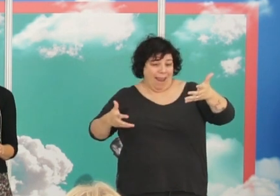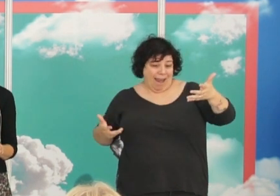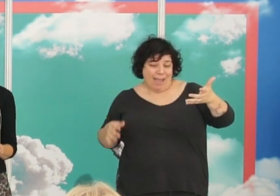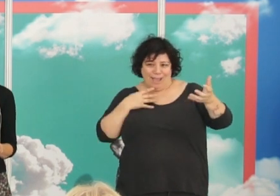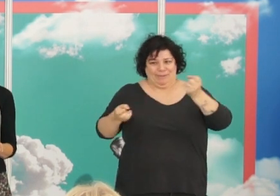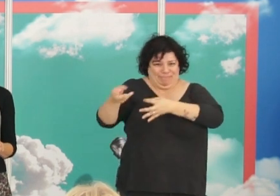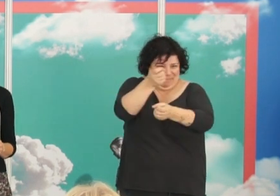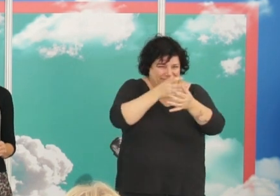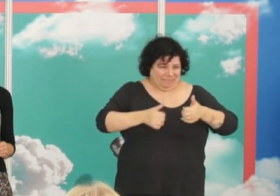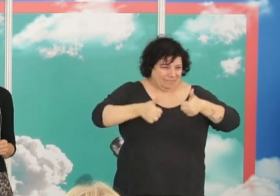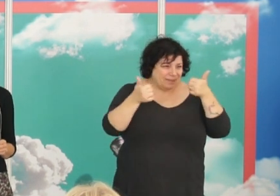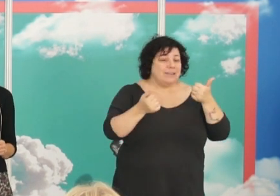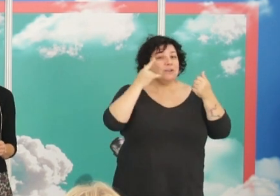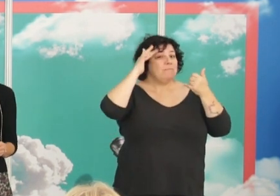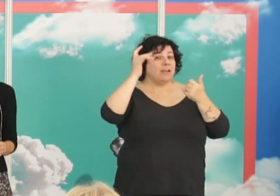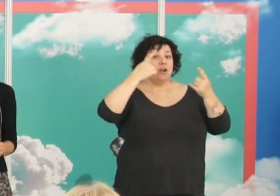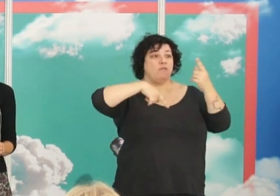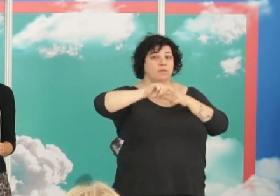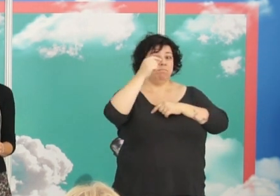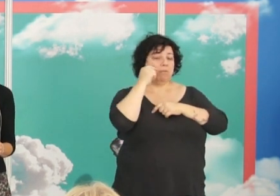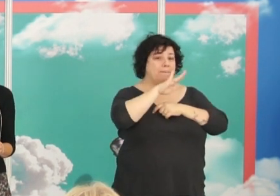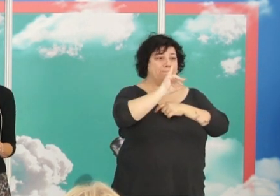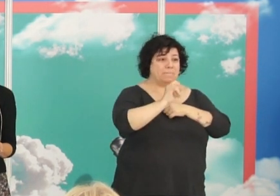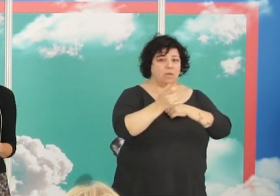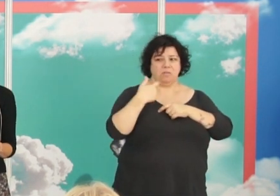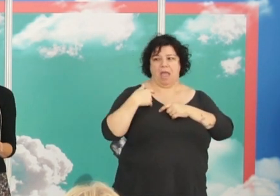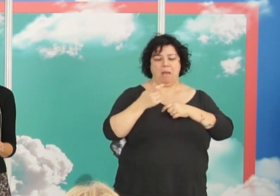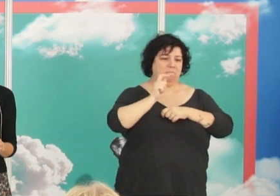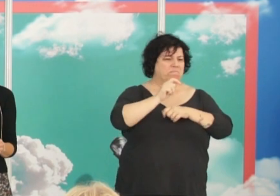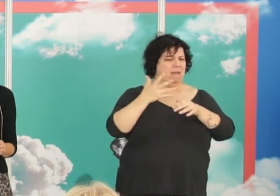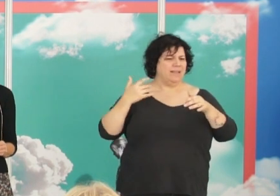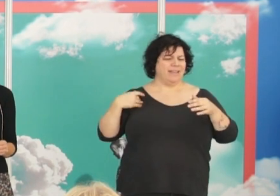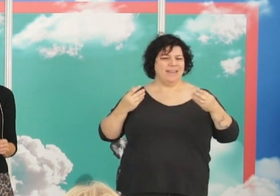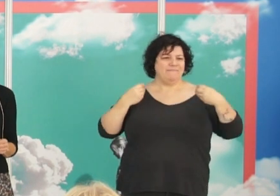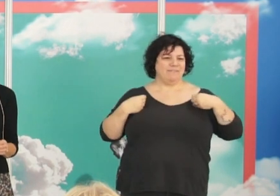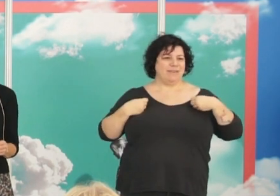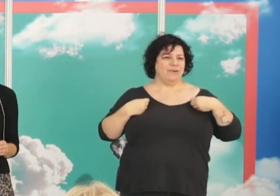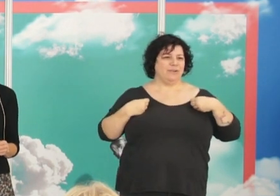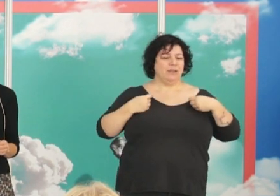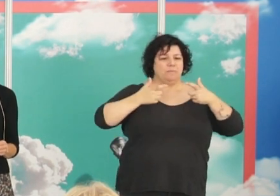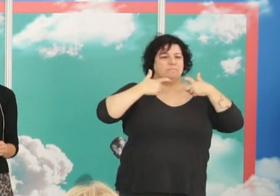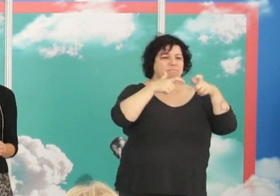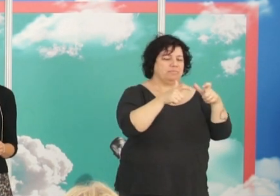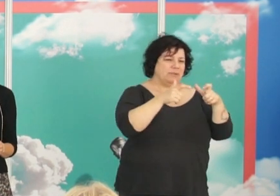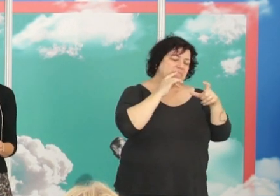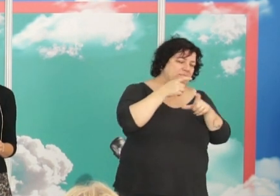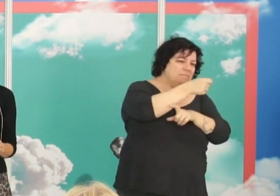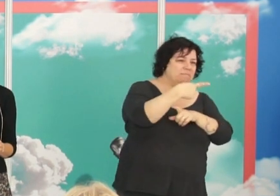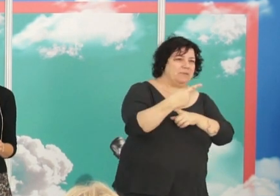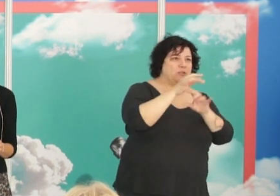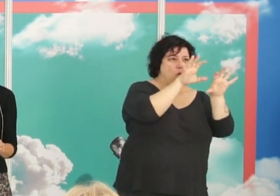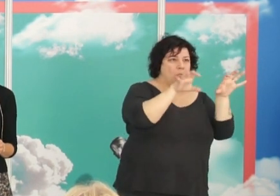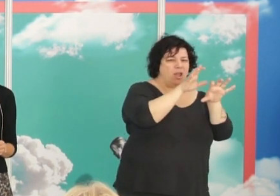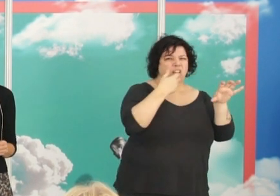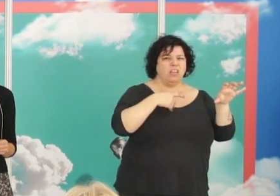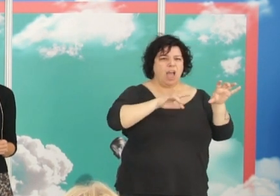contar me figuro que estaréis enteradas por Pío que desde hace unos meses vivimos en un departamento mueblado pues nos